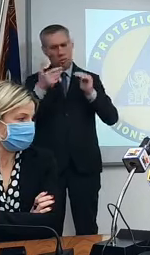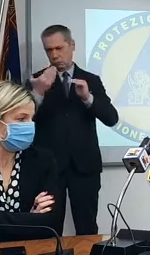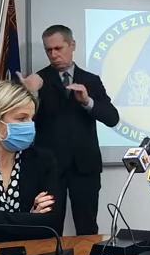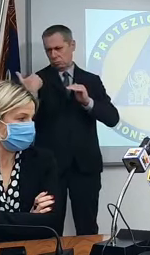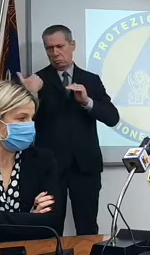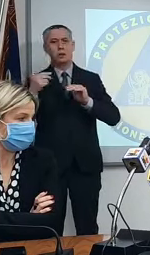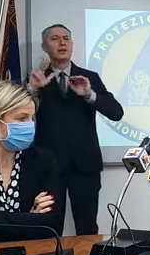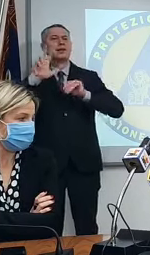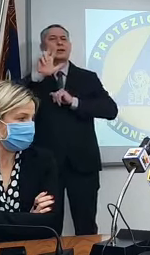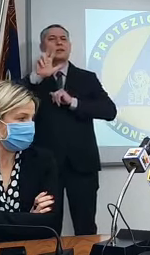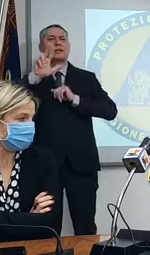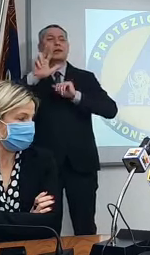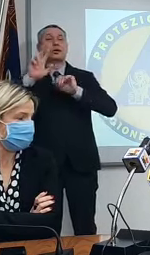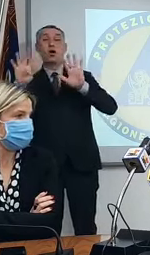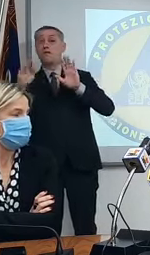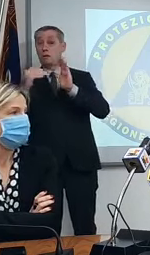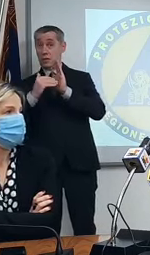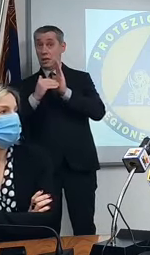.000.